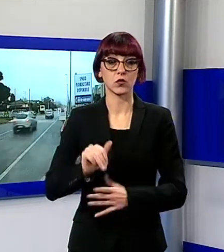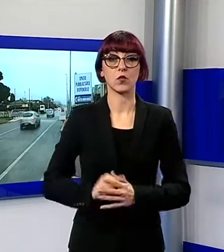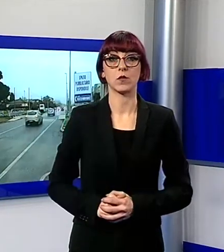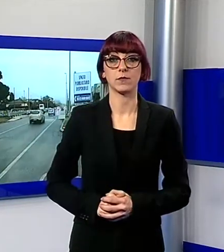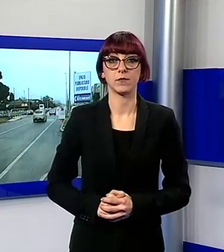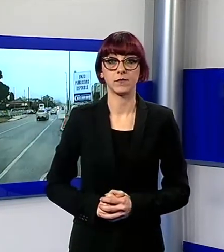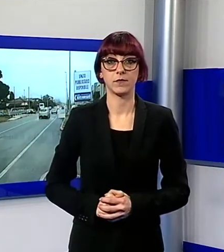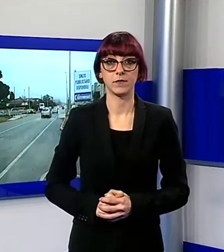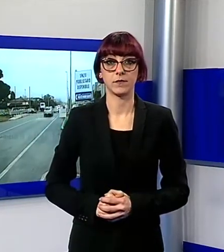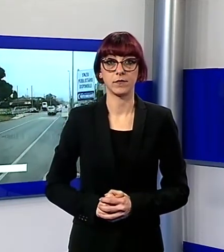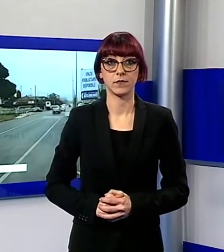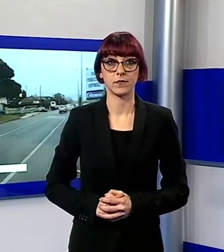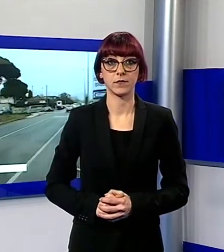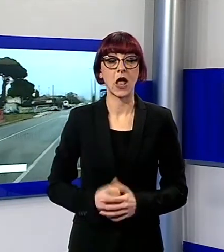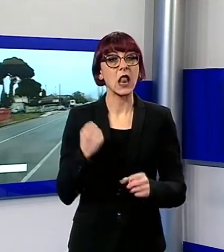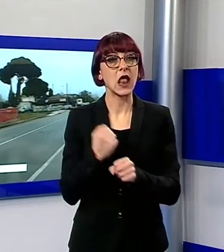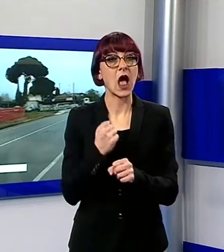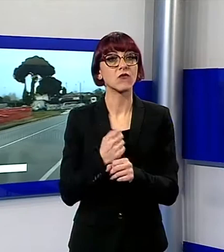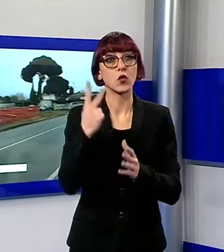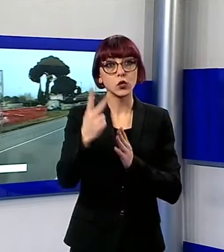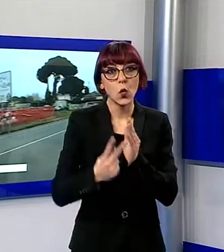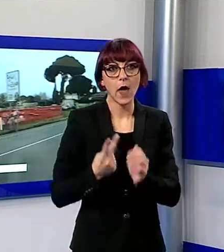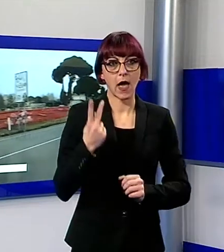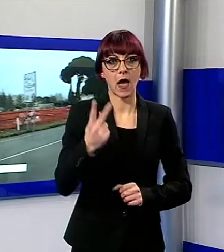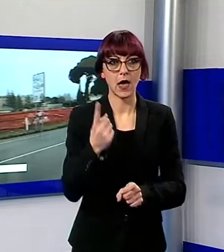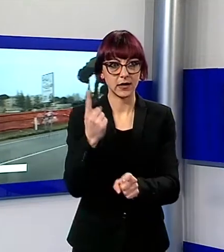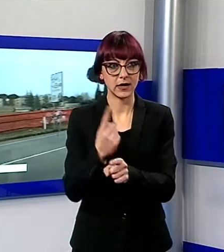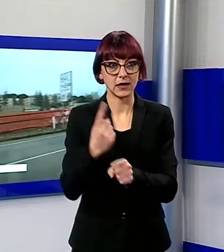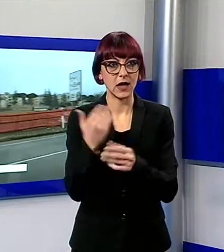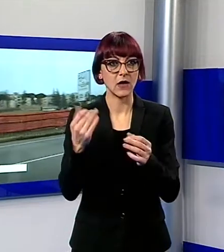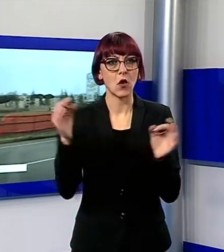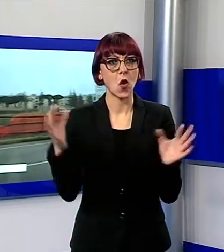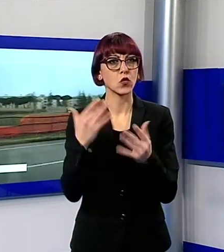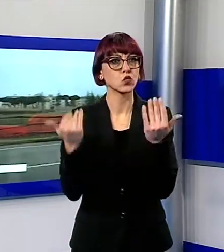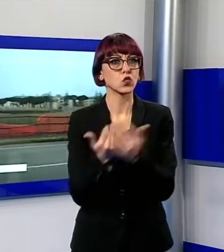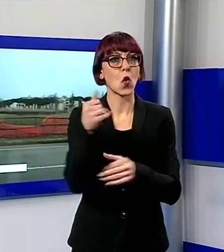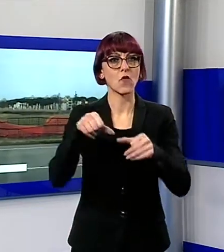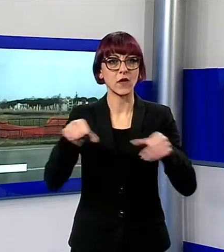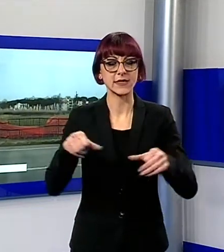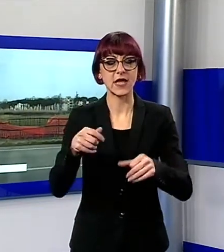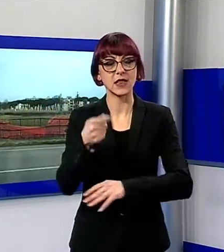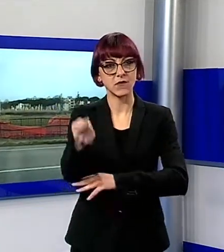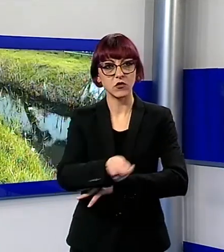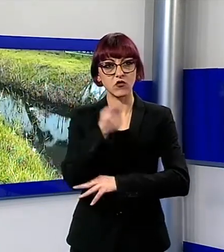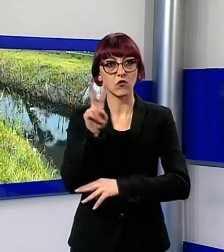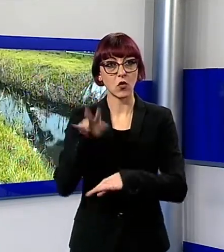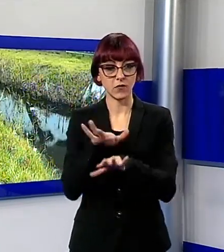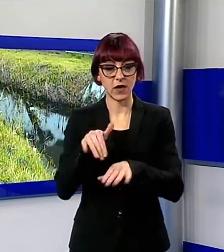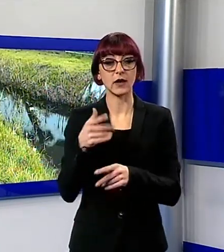Sarà pronta tra due anni la nuova sede del Comando dei Vigili del Fuoco di Viareggio, che dovrà essere realizzata sulla via delle Darsene, in questo terreno